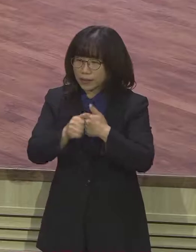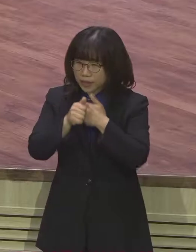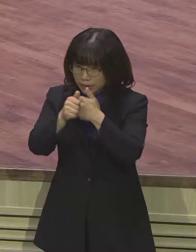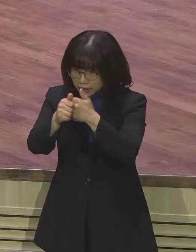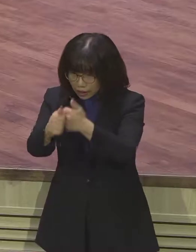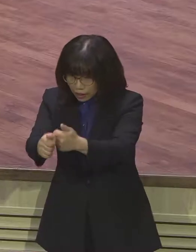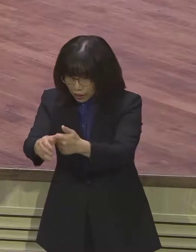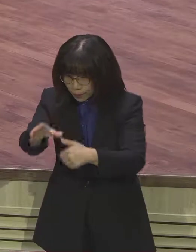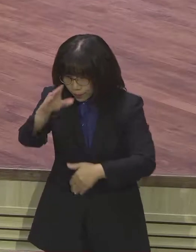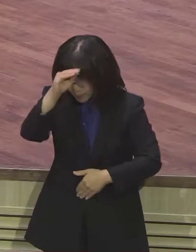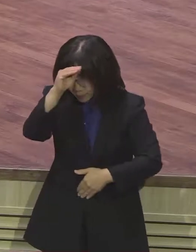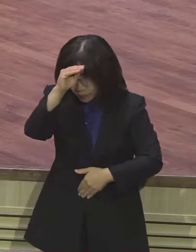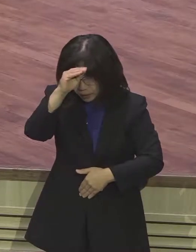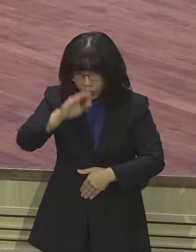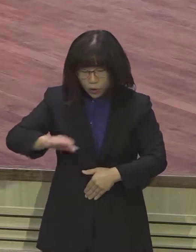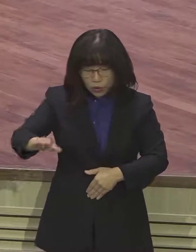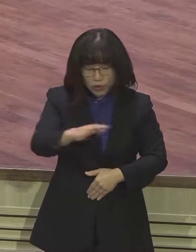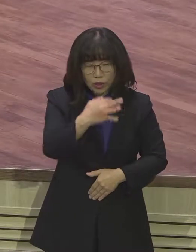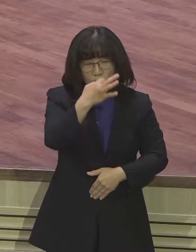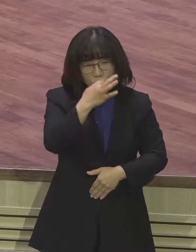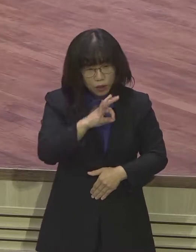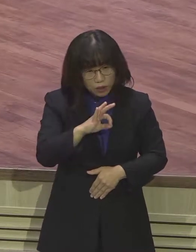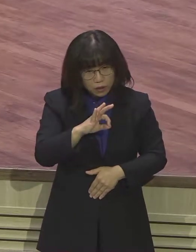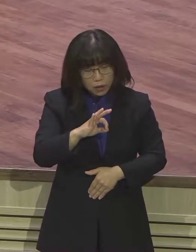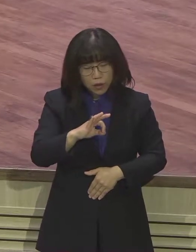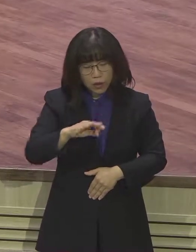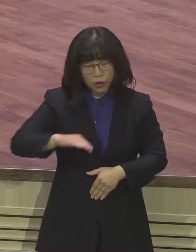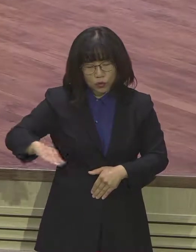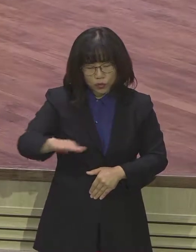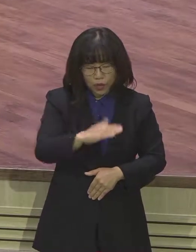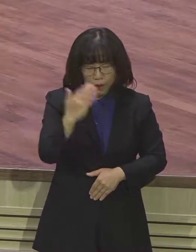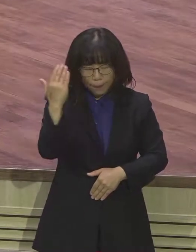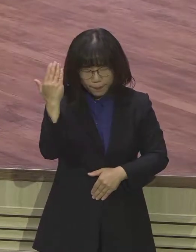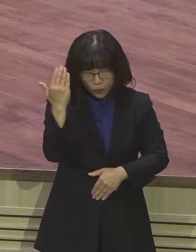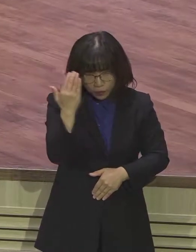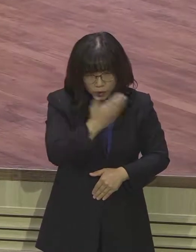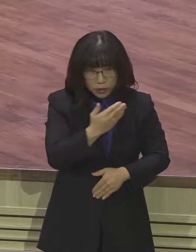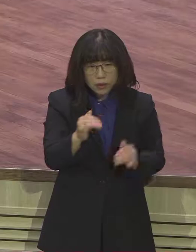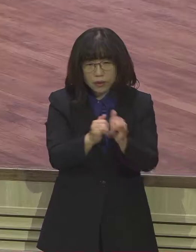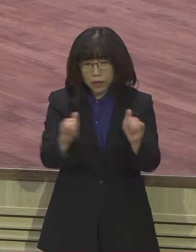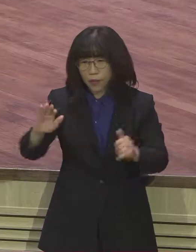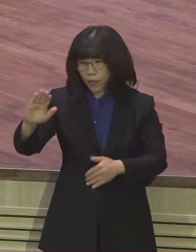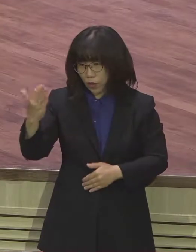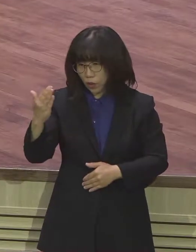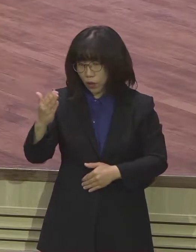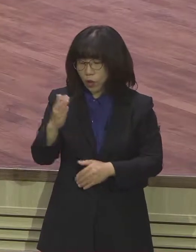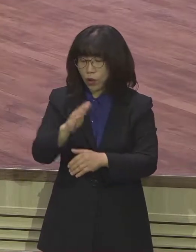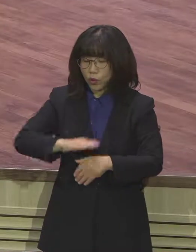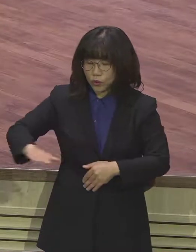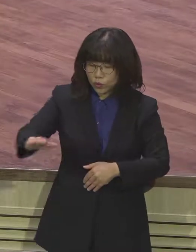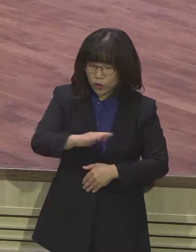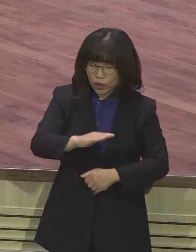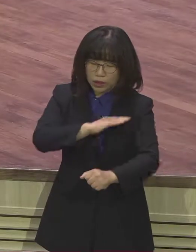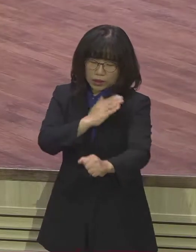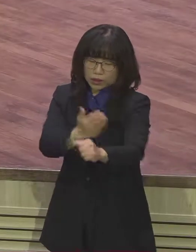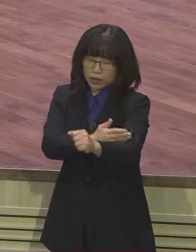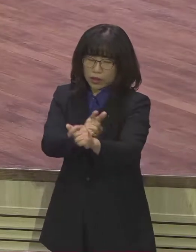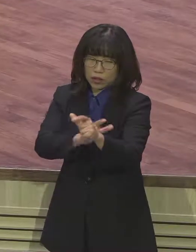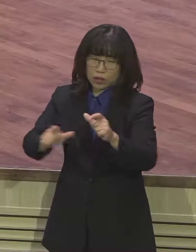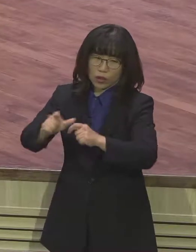우리에게 유익이 되어지고 우리를 온전하게 하고 또 선한 일을 행할 능력까지 더하여 주신다고 말씀하셨습니다. 따라서 우리가 매주